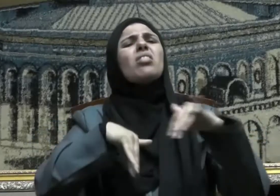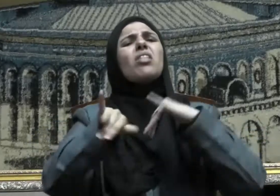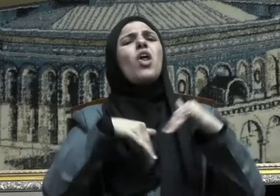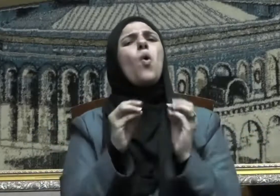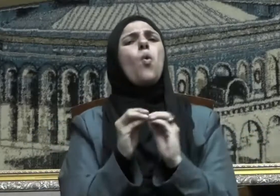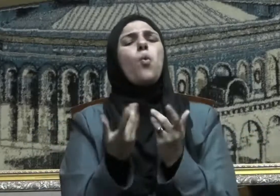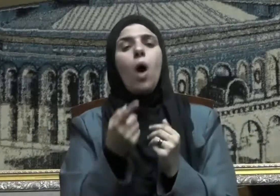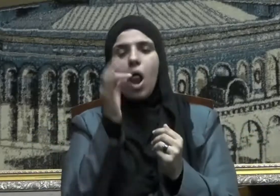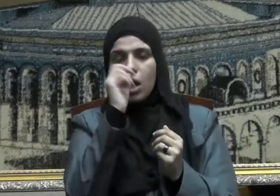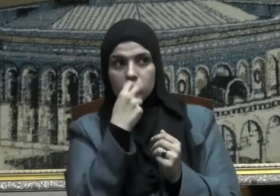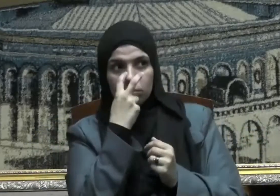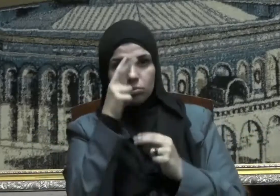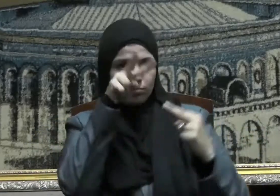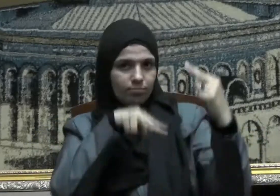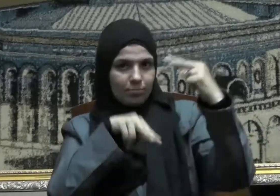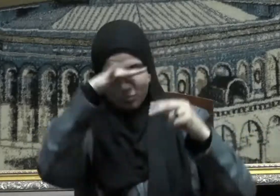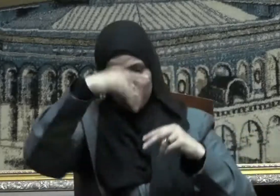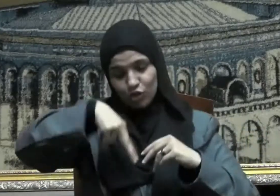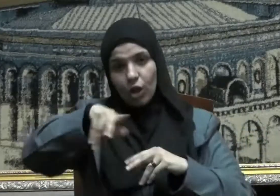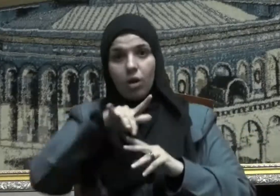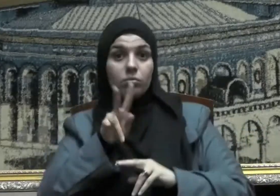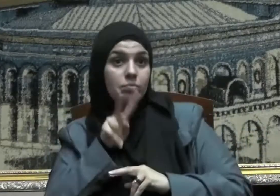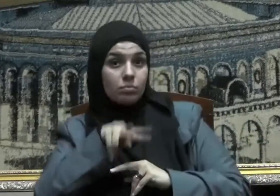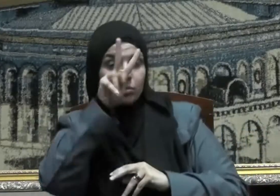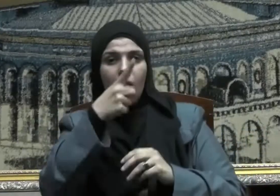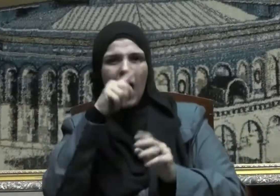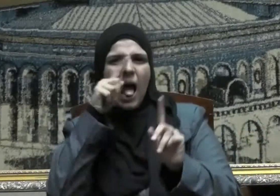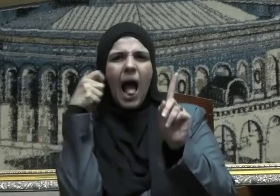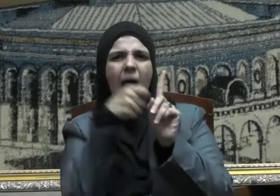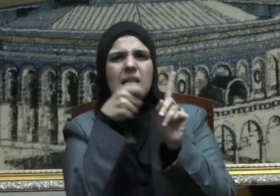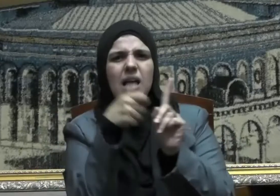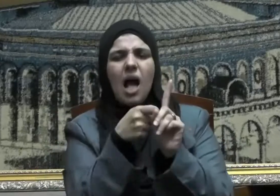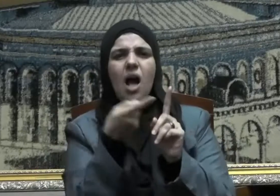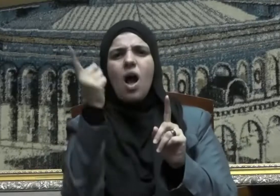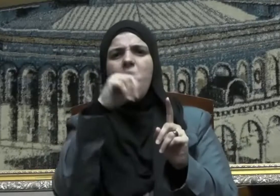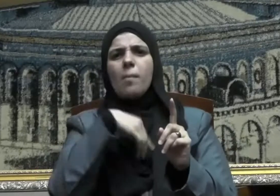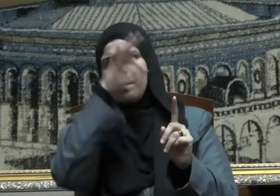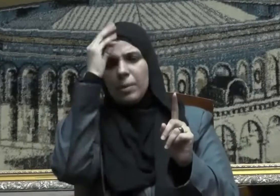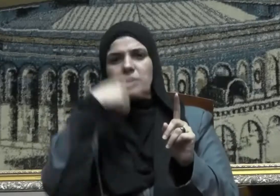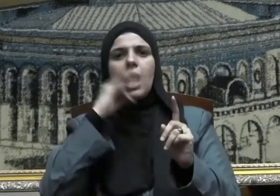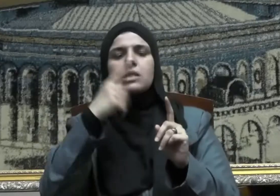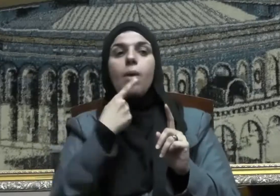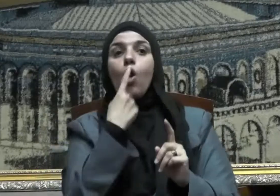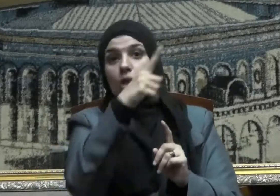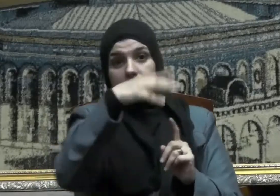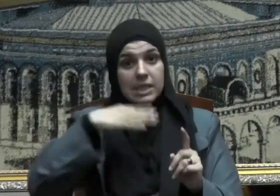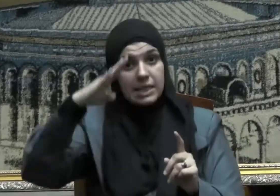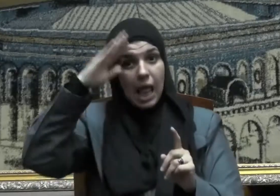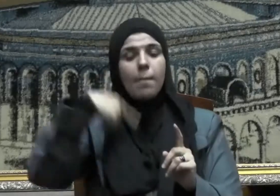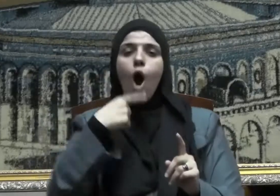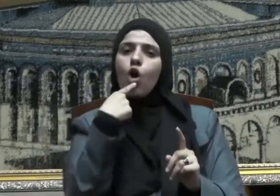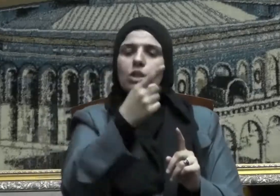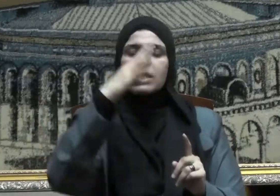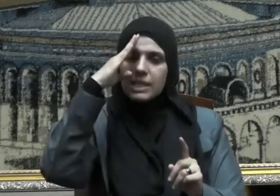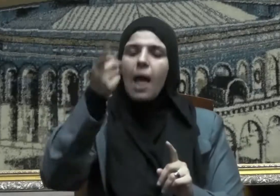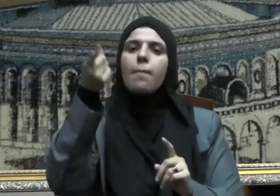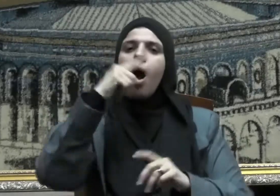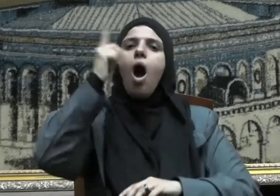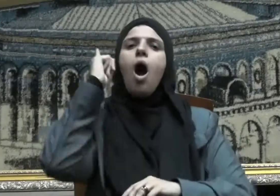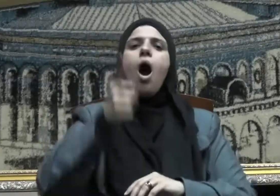وما حقه قال غض البصر وكف الأذى ورد السلام والأمر